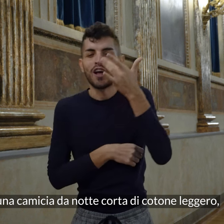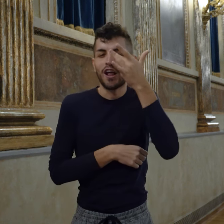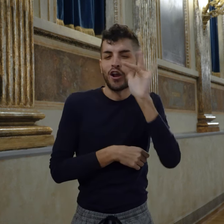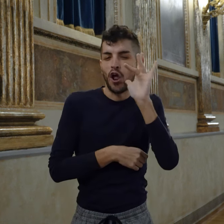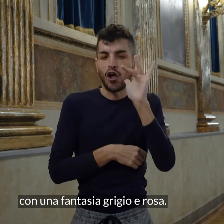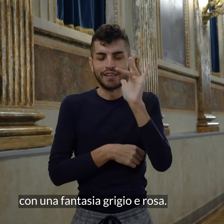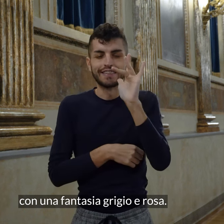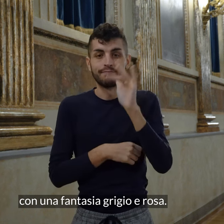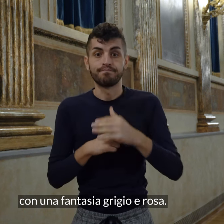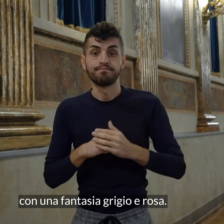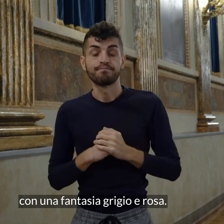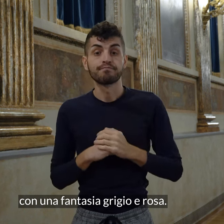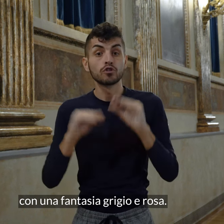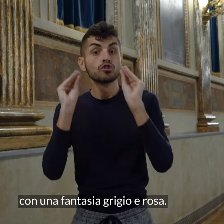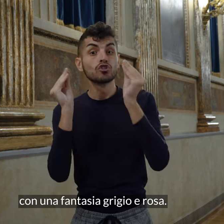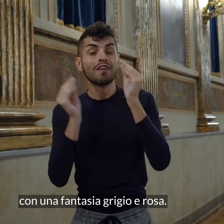con una fantasia grigio e rosa